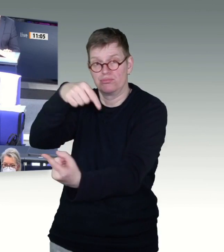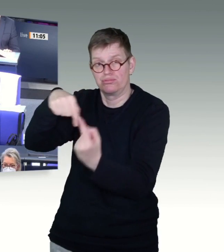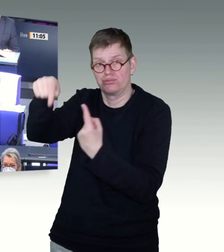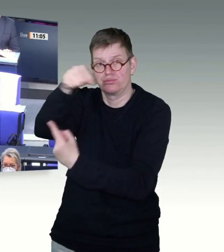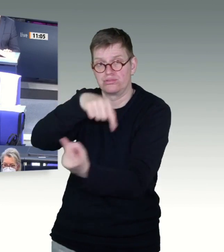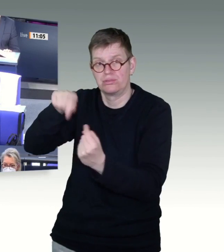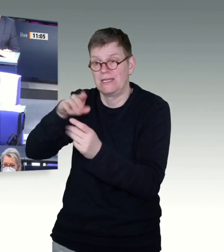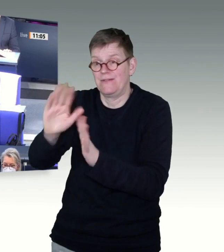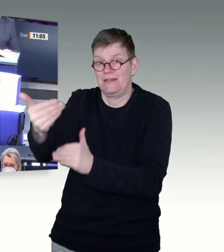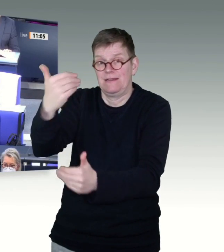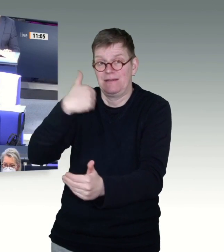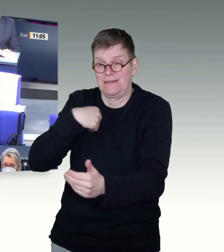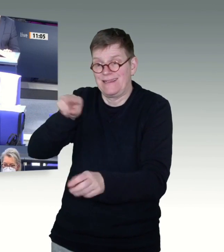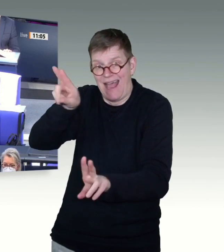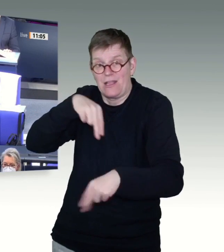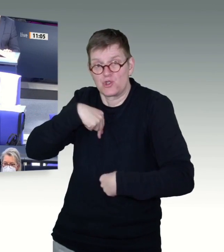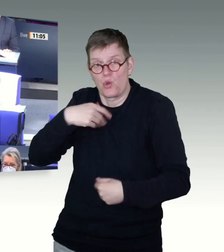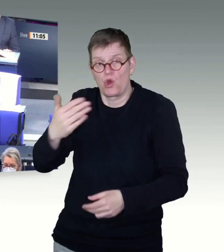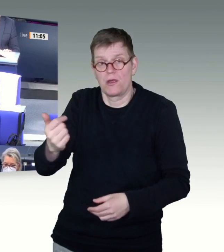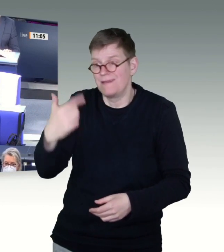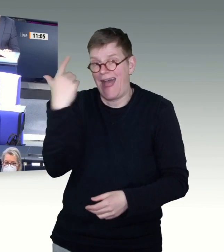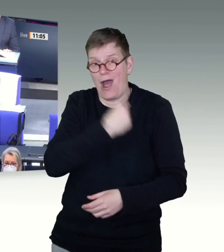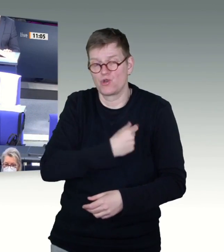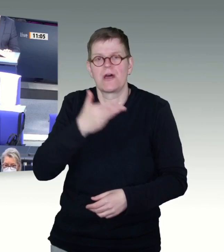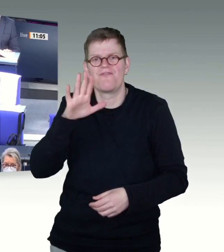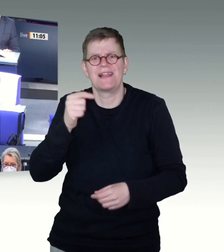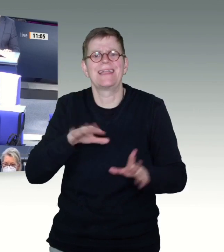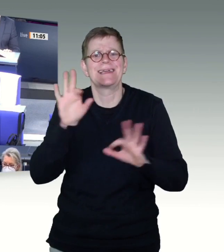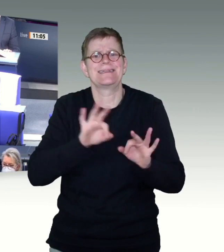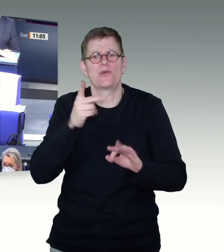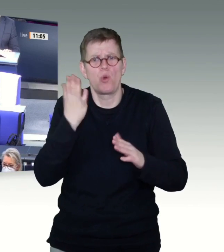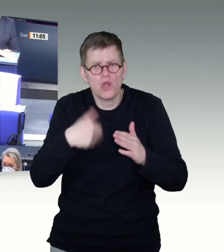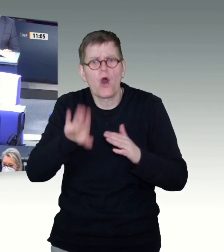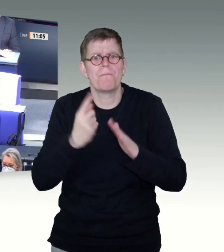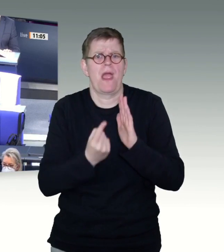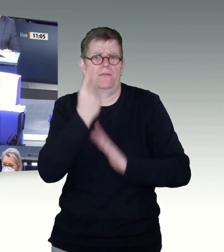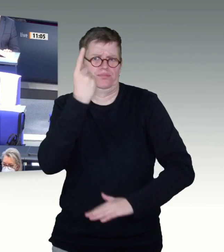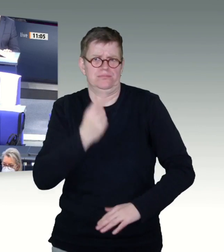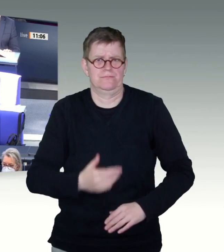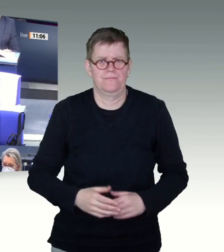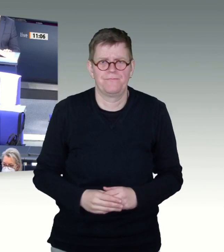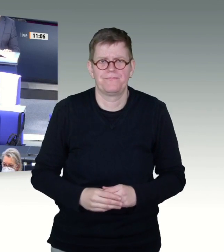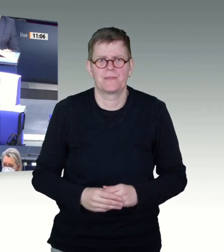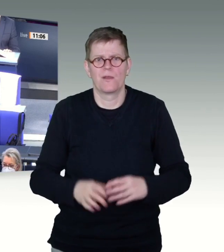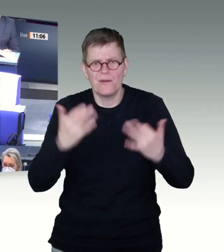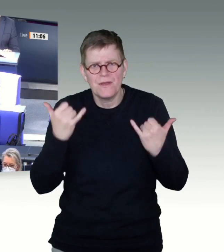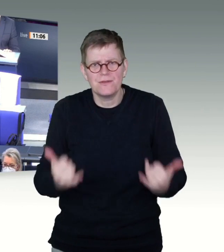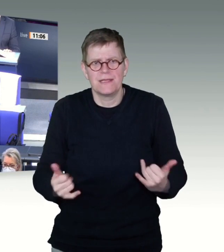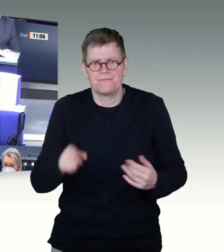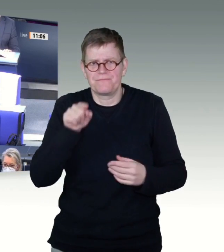wie sie an einen Termin kommen, wie sie das Zeugnis darüber, dass sie zur Risikogruppe erhalten,